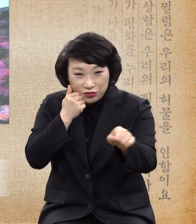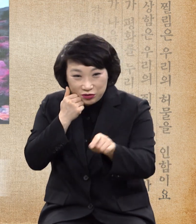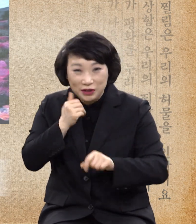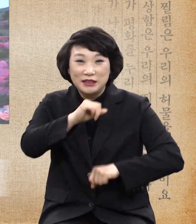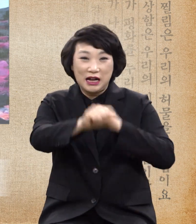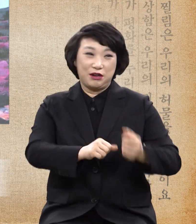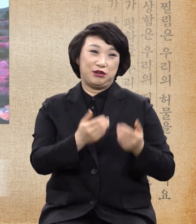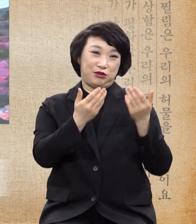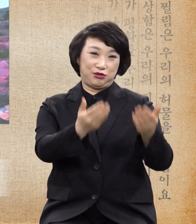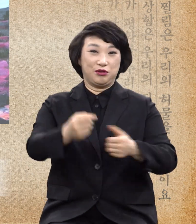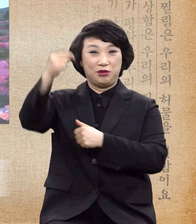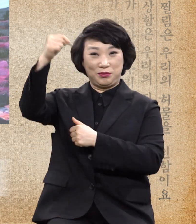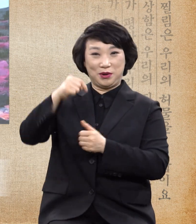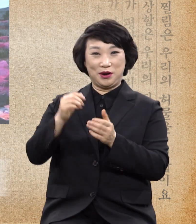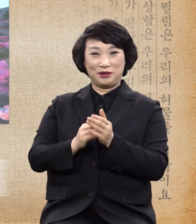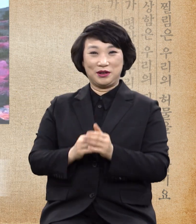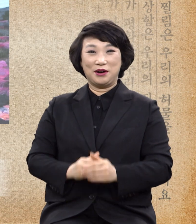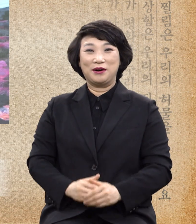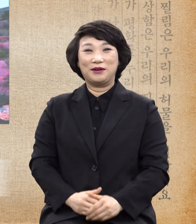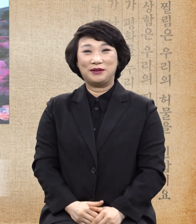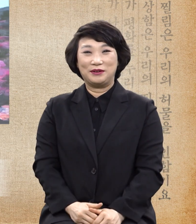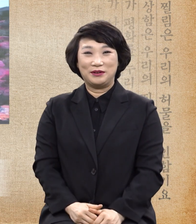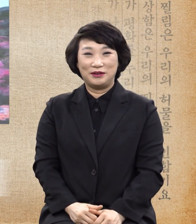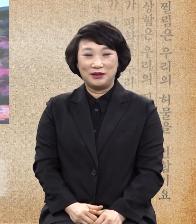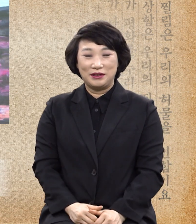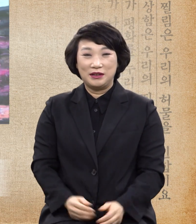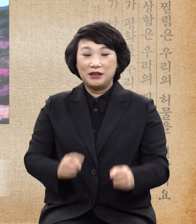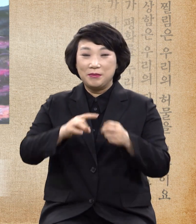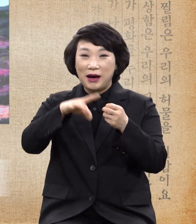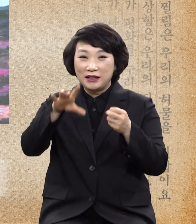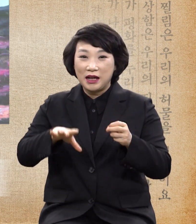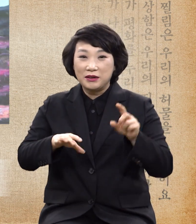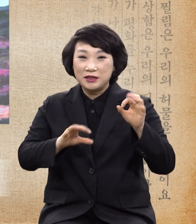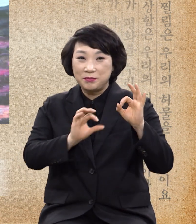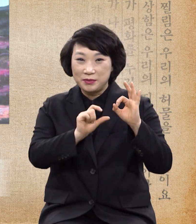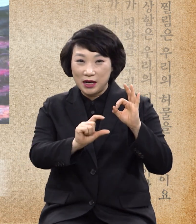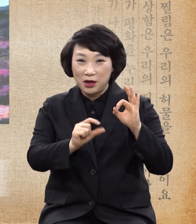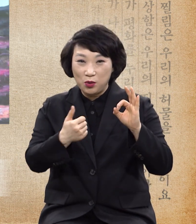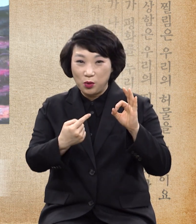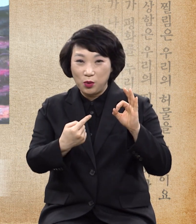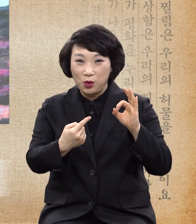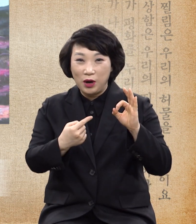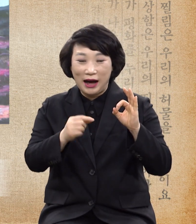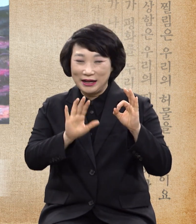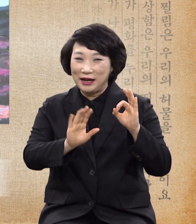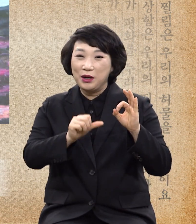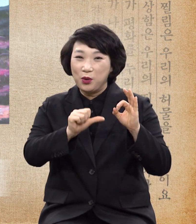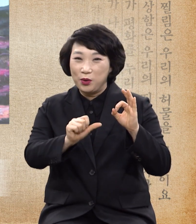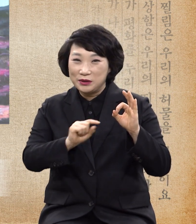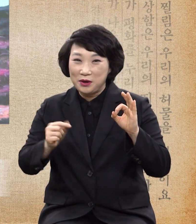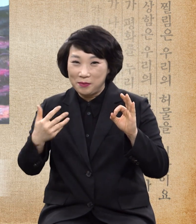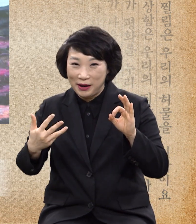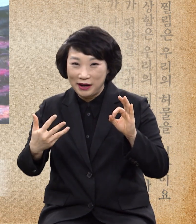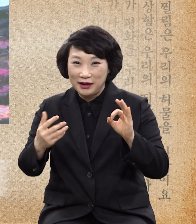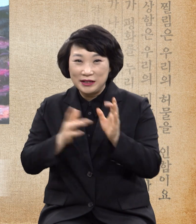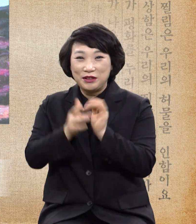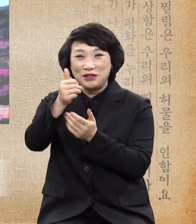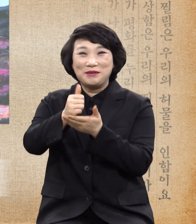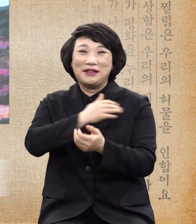주라는 명령입니다 마태복음 10장 5절로 8절에 주님이 그들에게 주신 능력을 한번